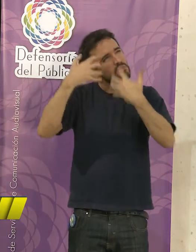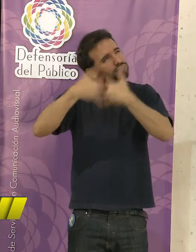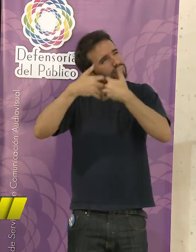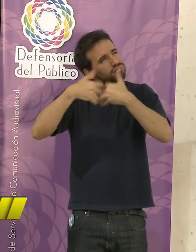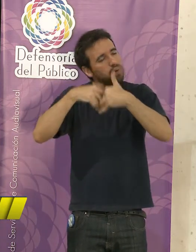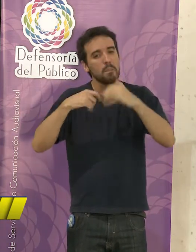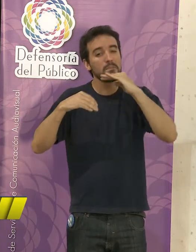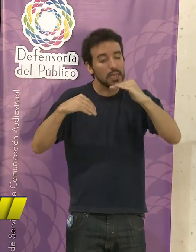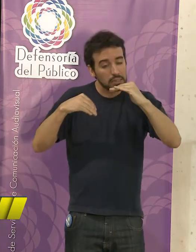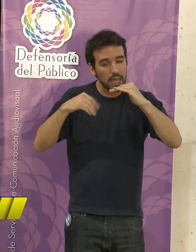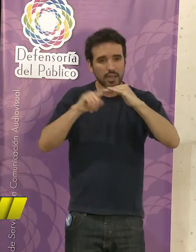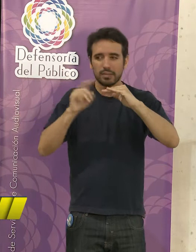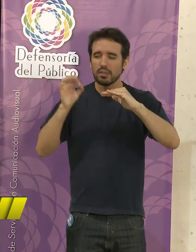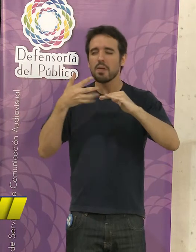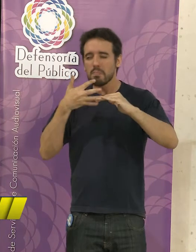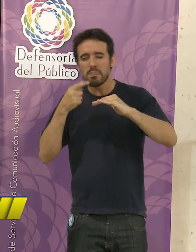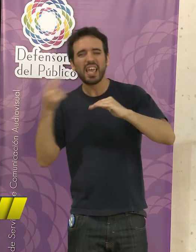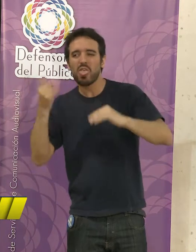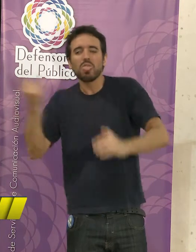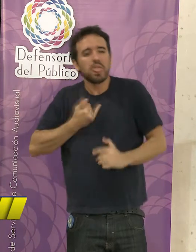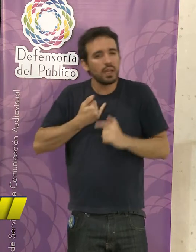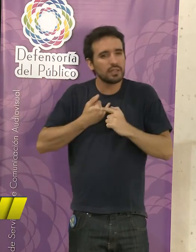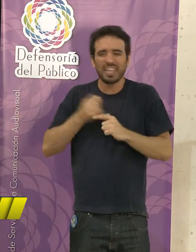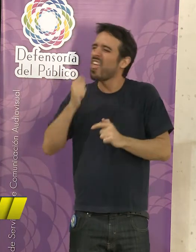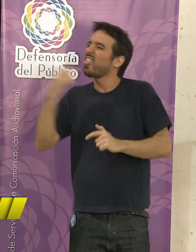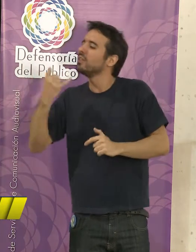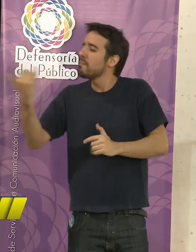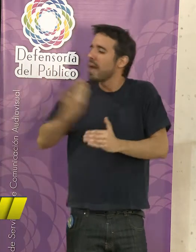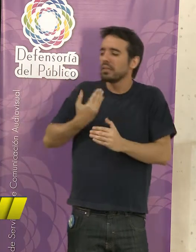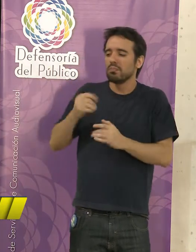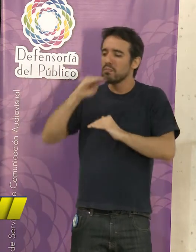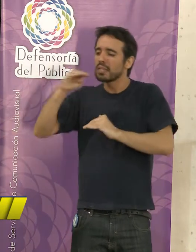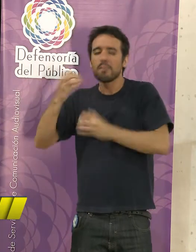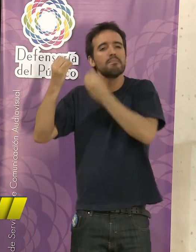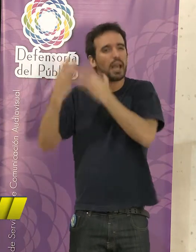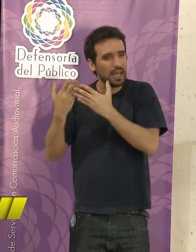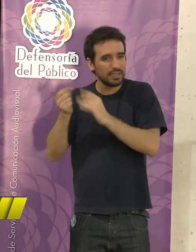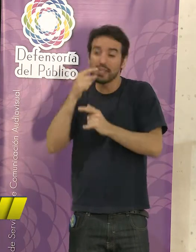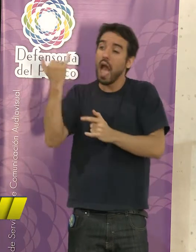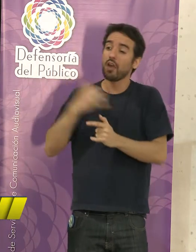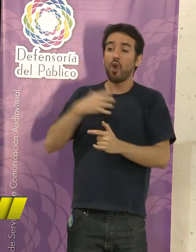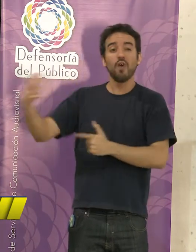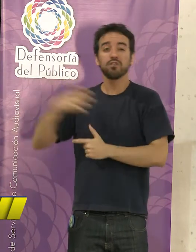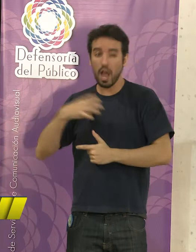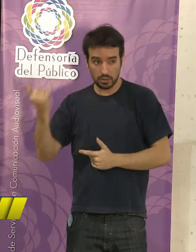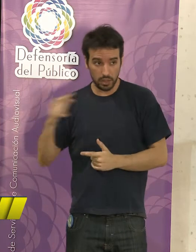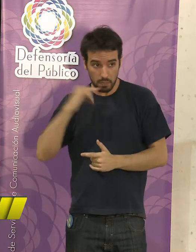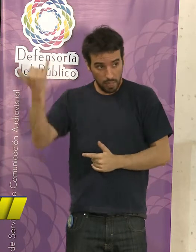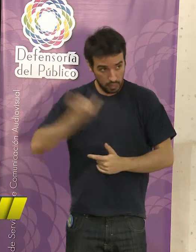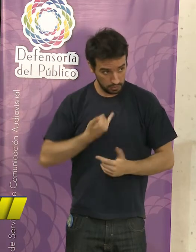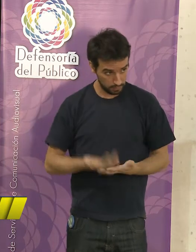a saber qué nos quieren decir, quién lo envía el mensaje, para qué, si podemos confiar en quien lo está enviando.